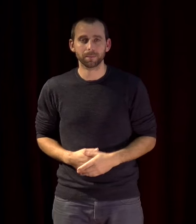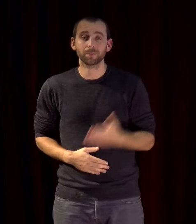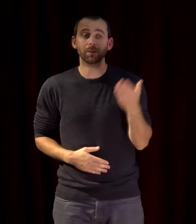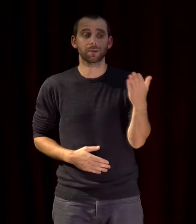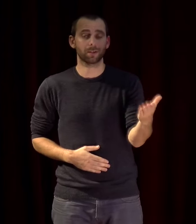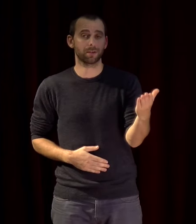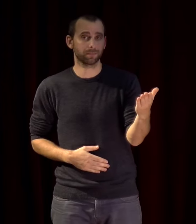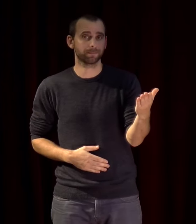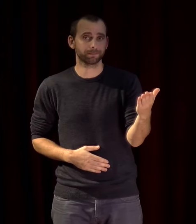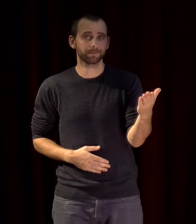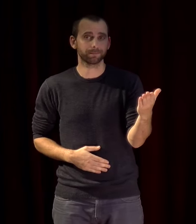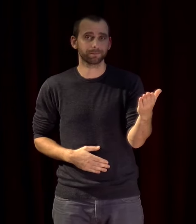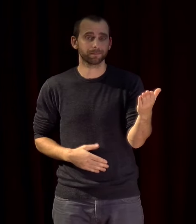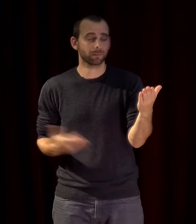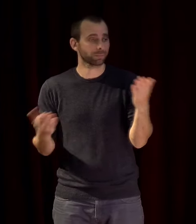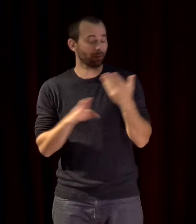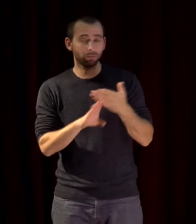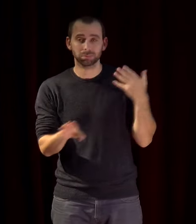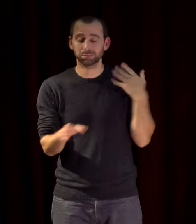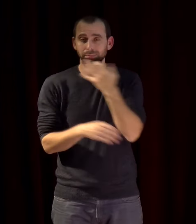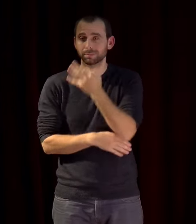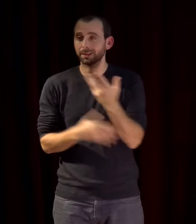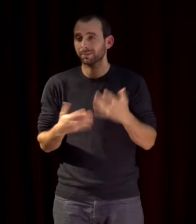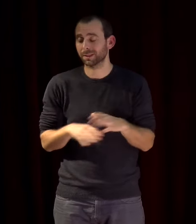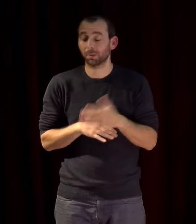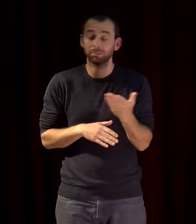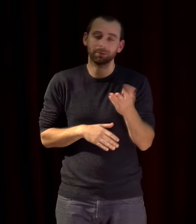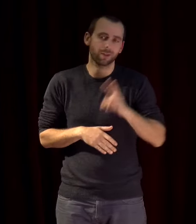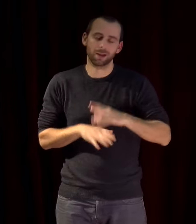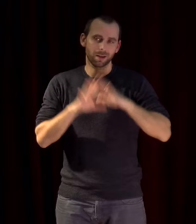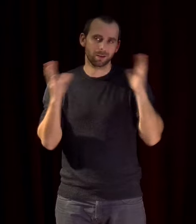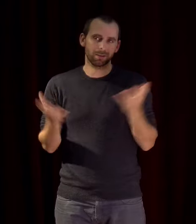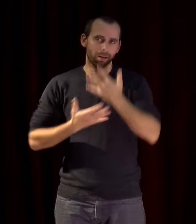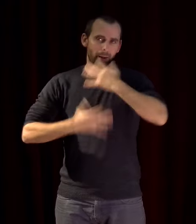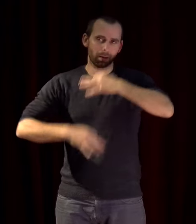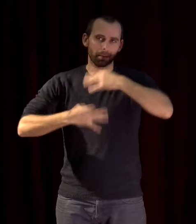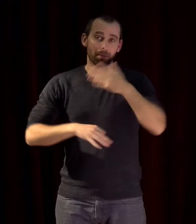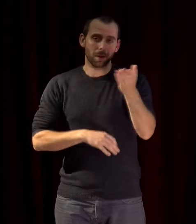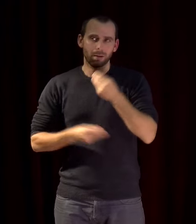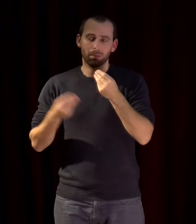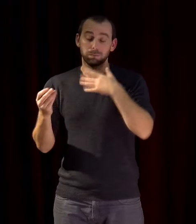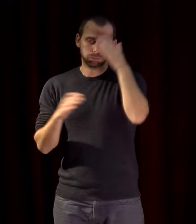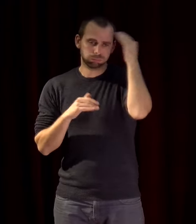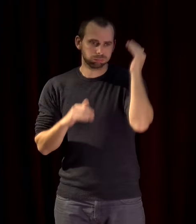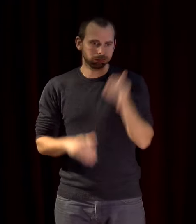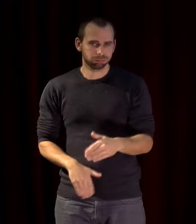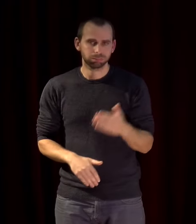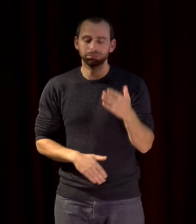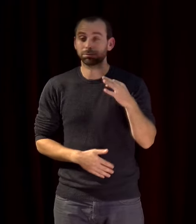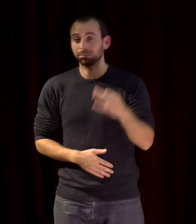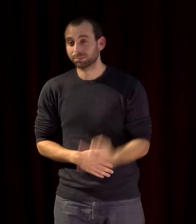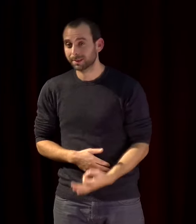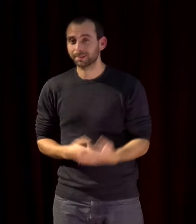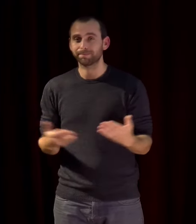qu'on a aujourd'hui avec tout ce que j'ai dit c'est un peu déprimant ce que je vous dis mais c'est un peu la réalité sur laquelle